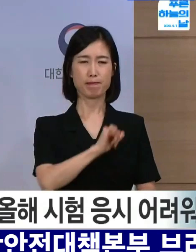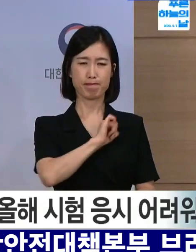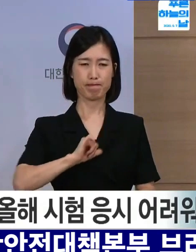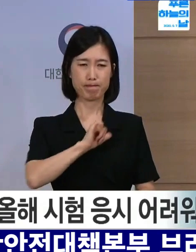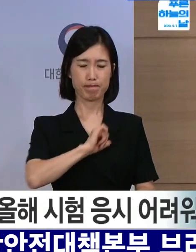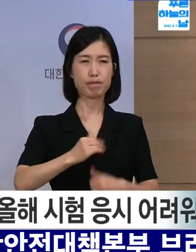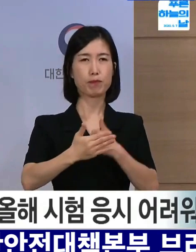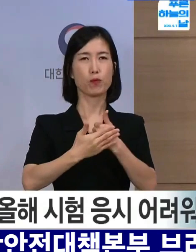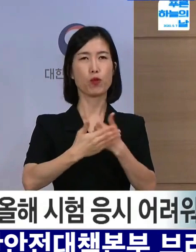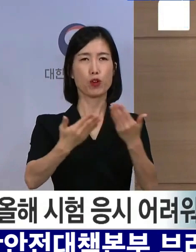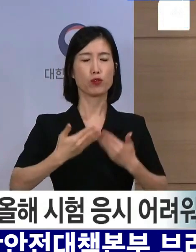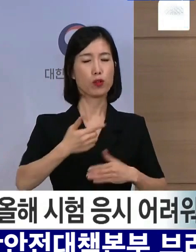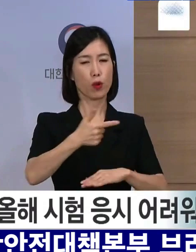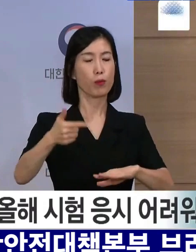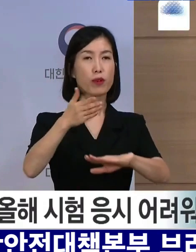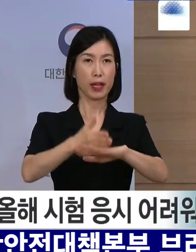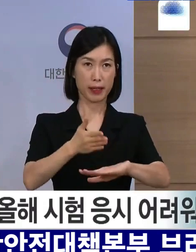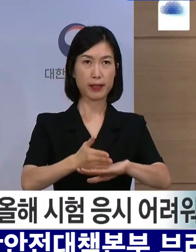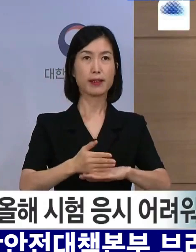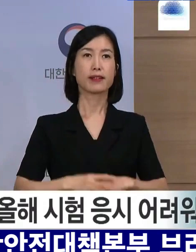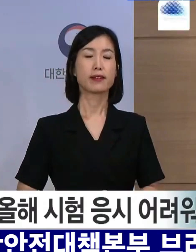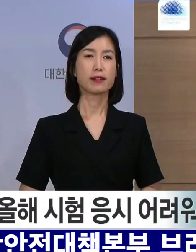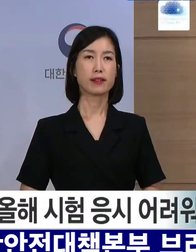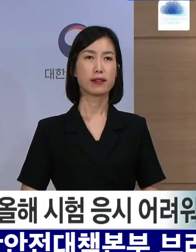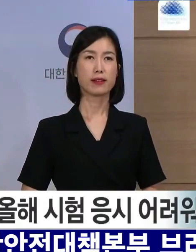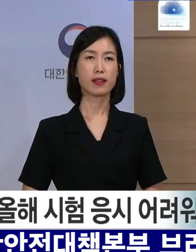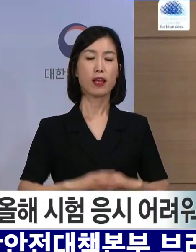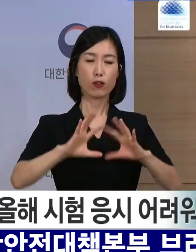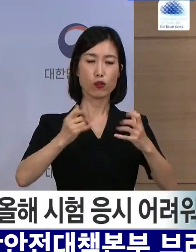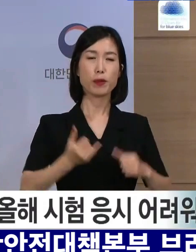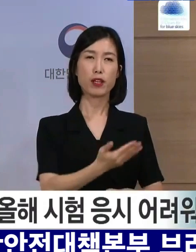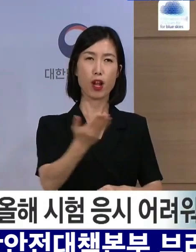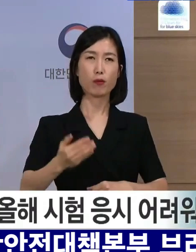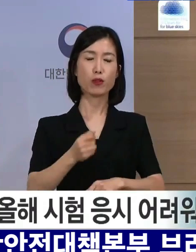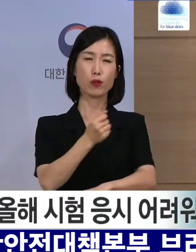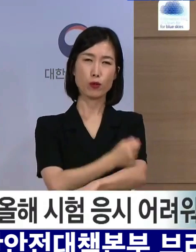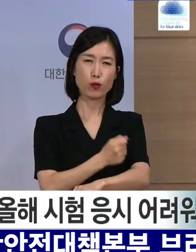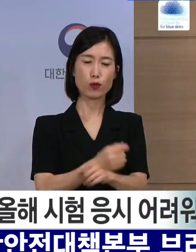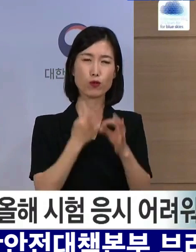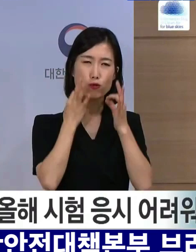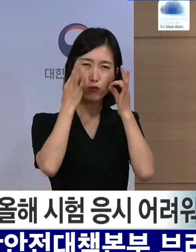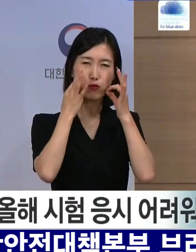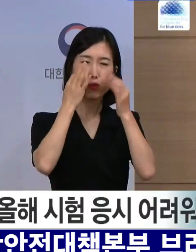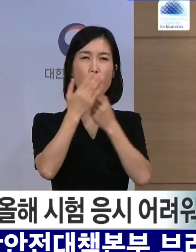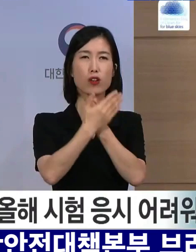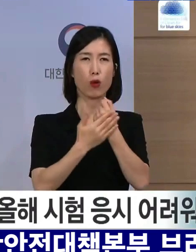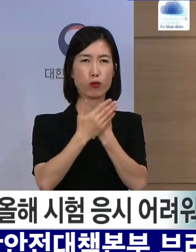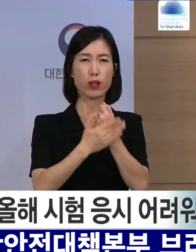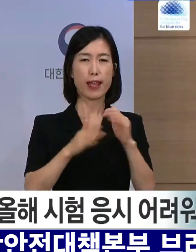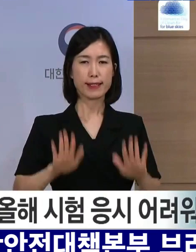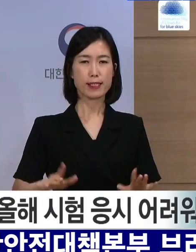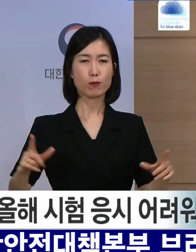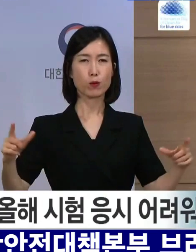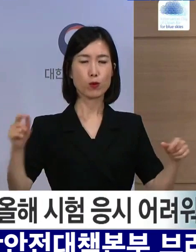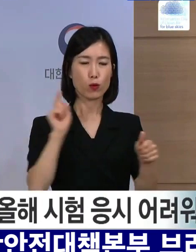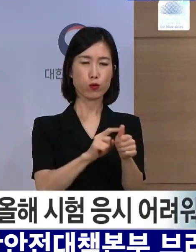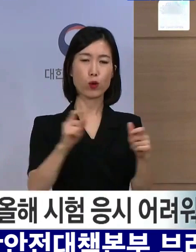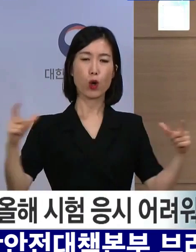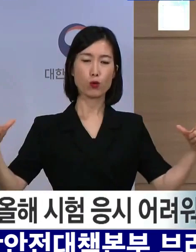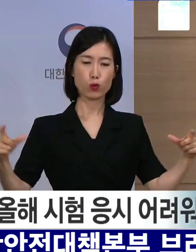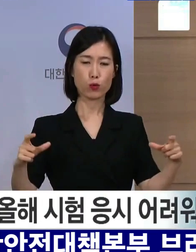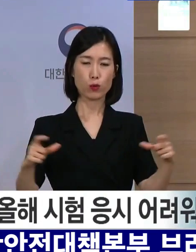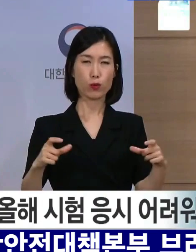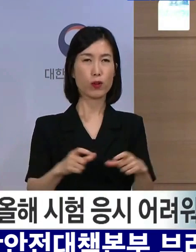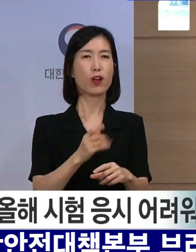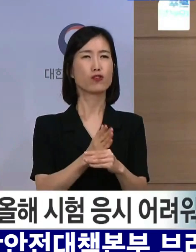국민 여러분께 진심으로 감사드립니다. 국민 여러분의 노력의 결실이 점점 나타나고 있기에 조금만